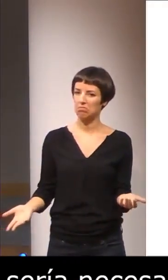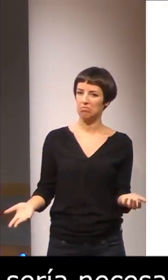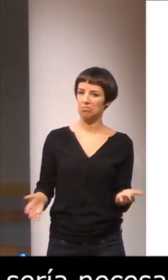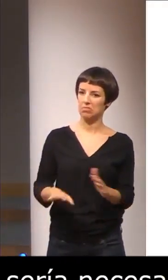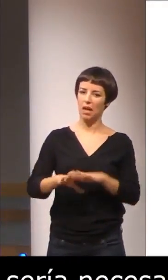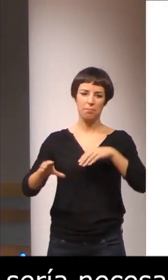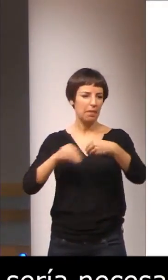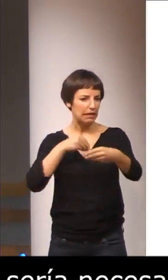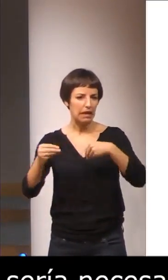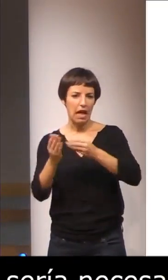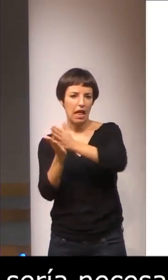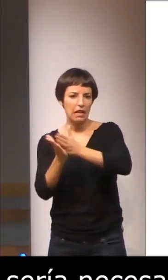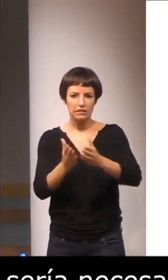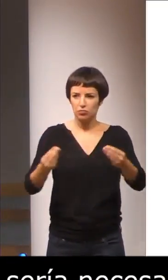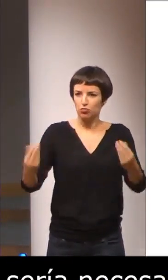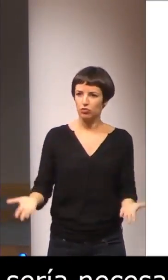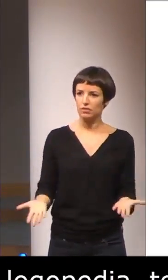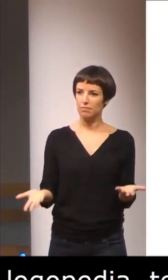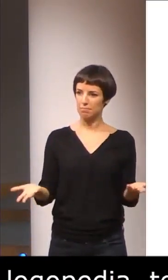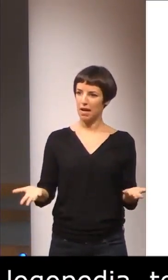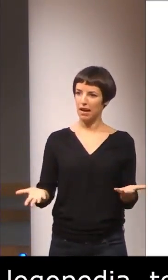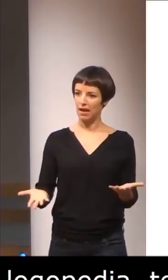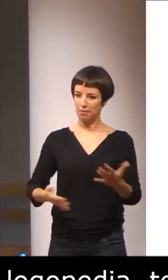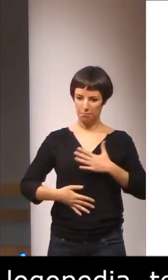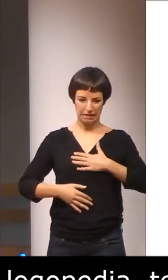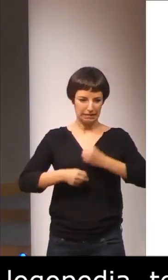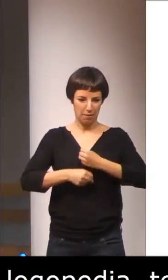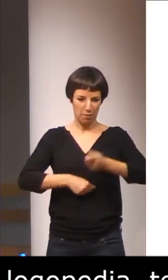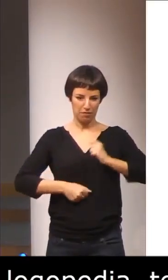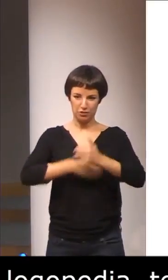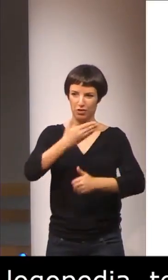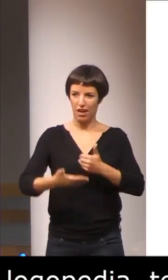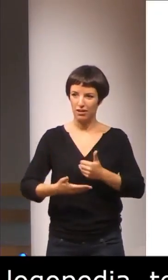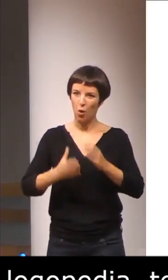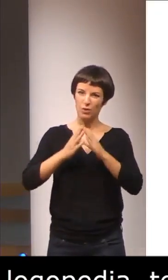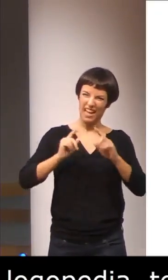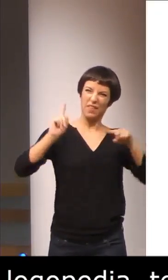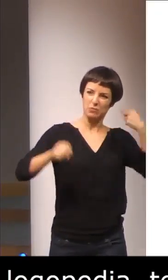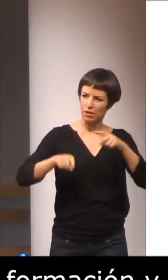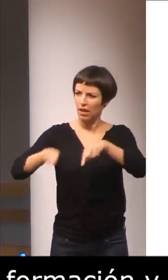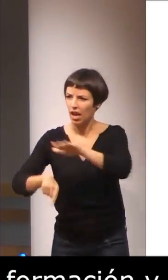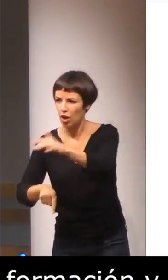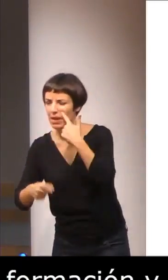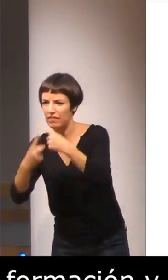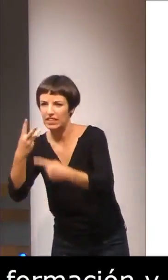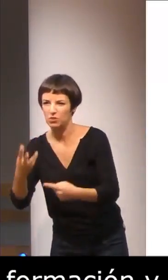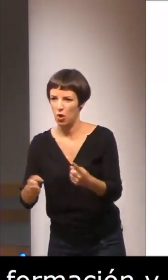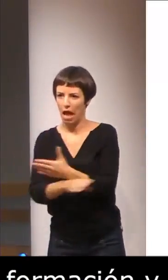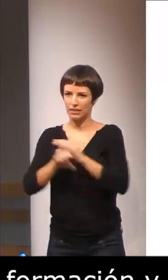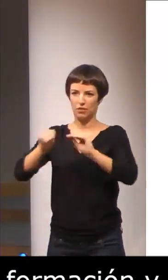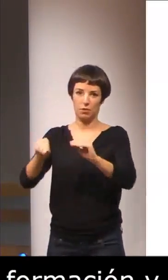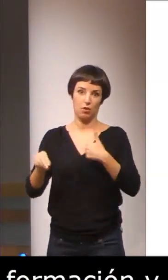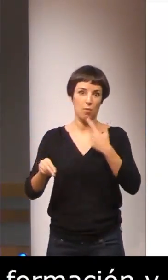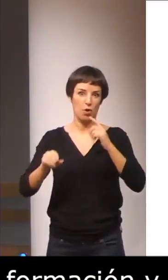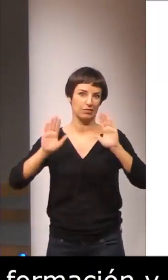materiales adecuados para realizar su tarea profesional. Por tanto, simplemente un grito de alerta,